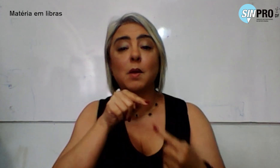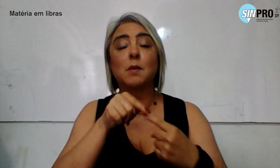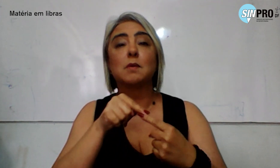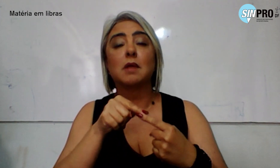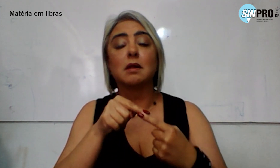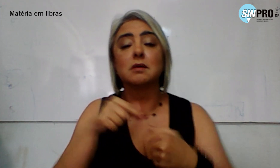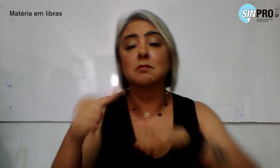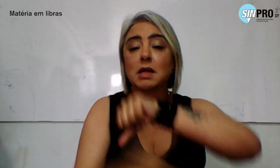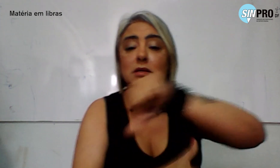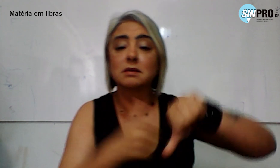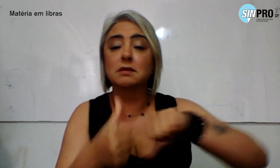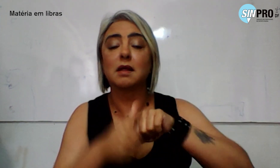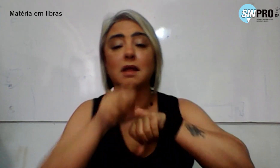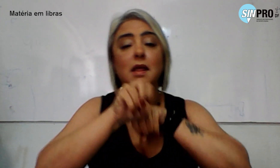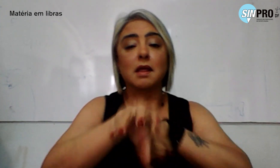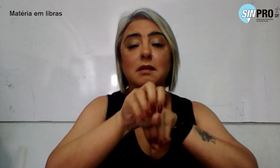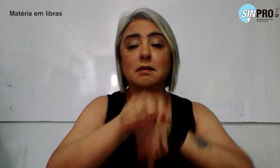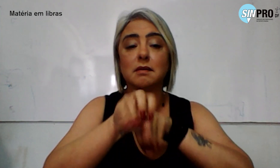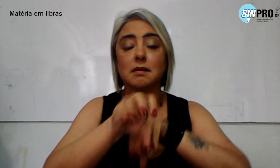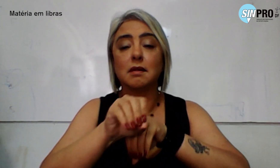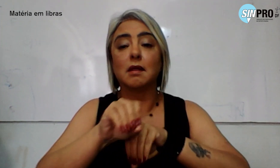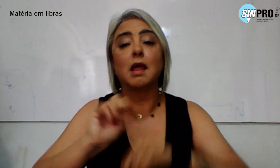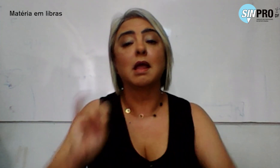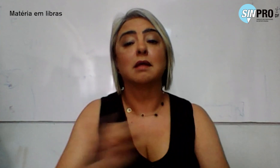transformação educacional significativa.